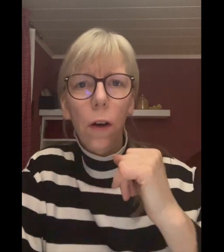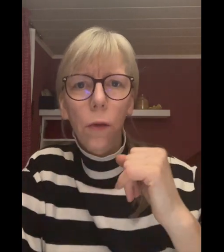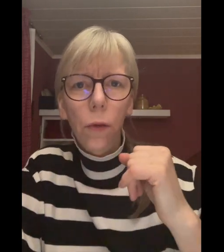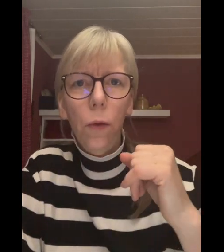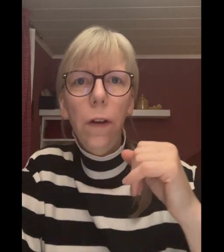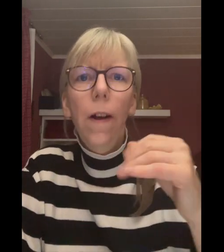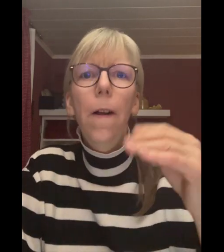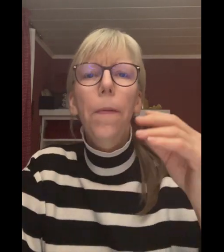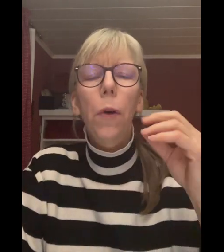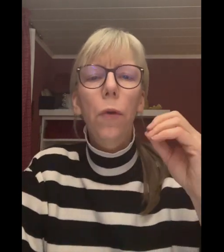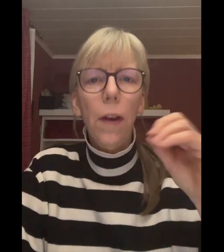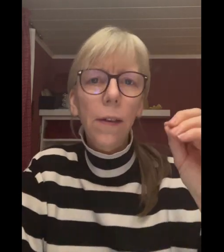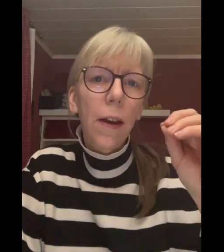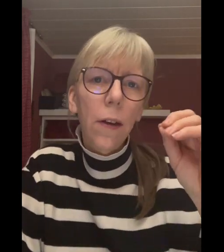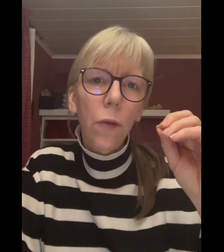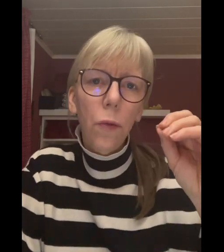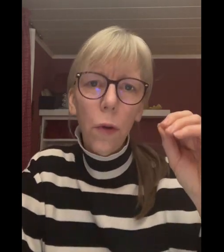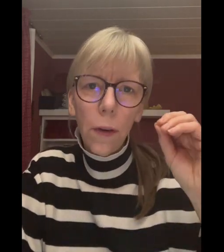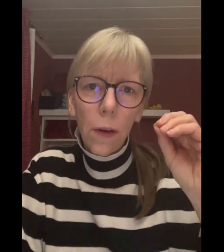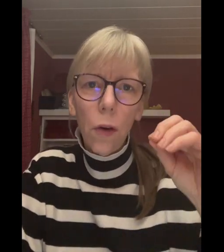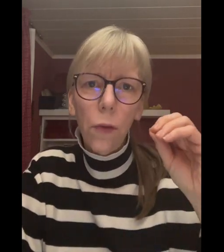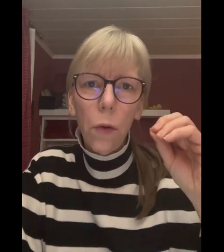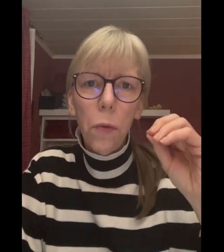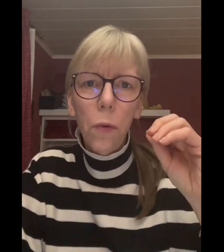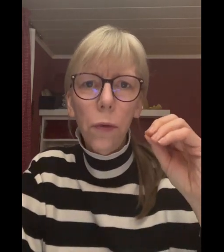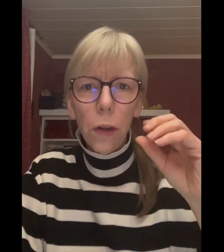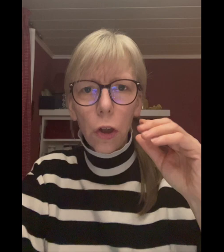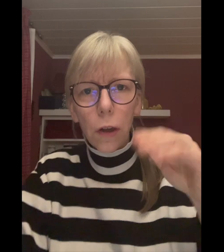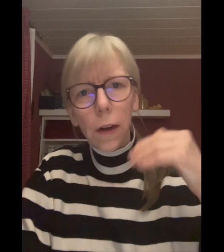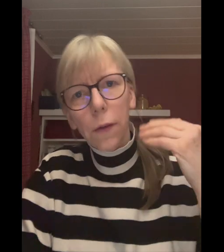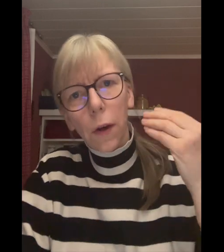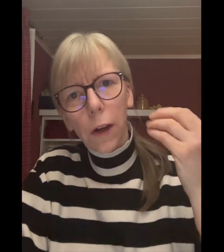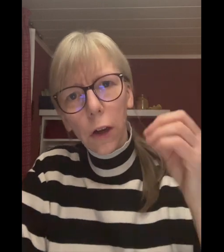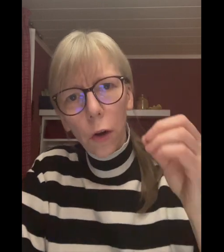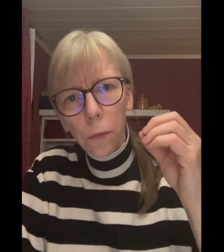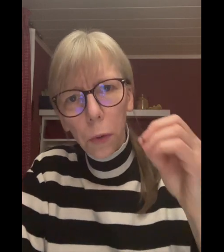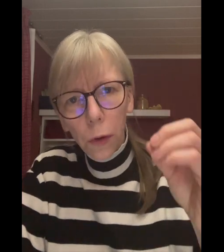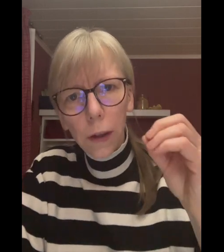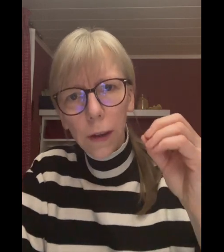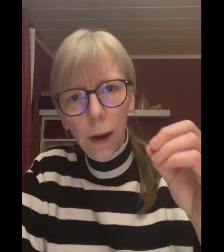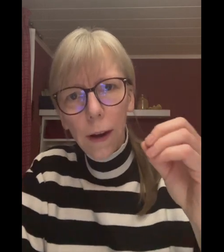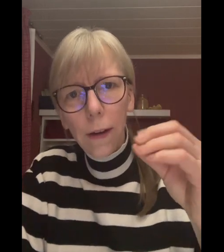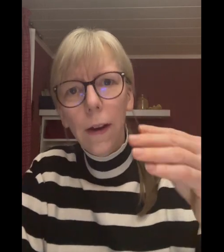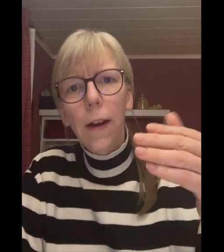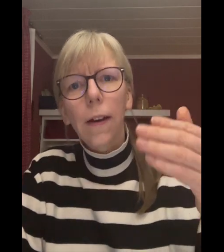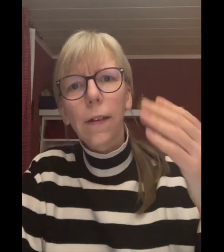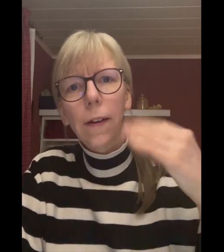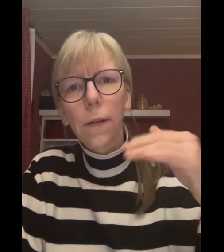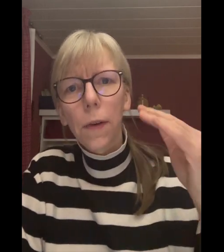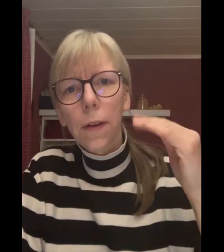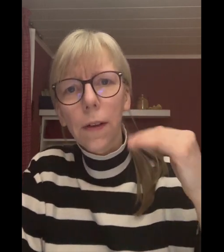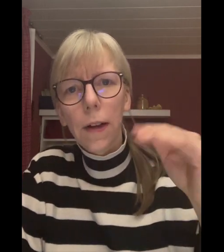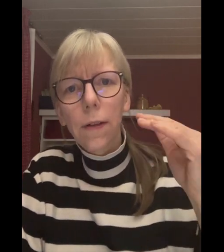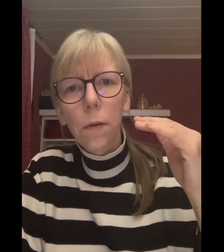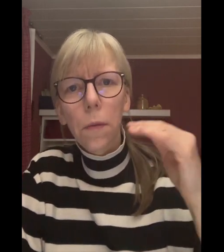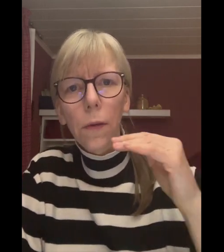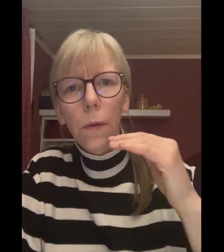rausholen. Und das kann dazu führen, dass dann Osteoporose entsteht, also eine Knochenbrüchigkeit. Das heißt, wenn das Calcium aus dem